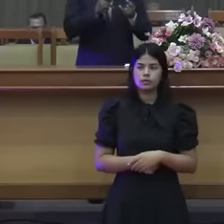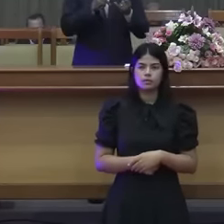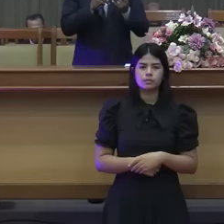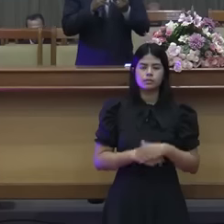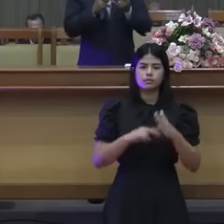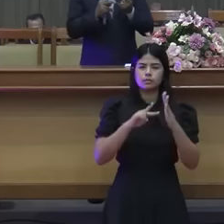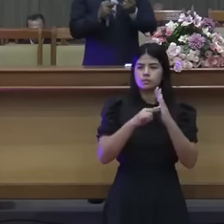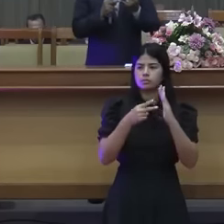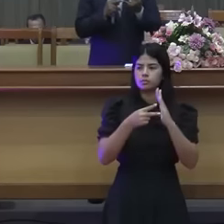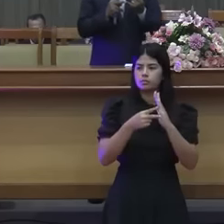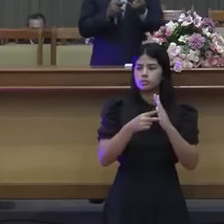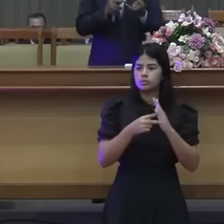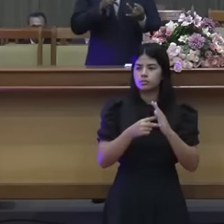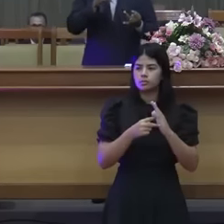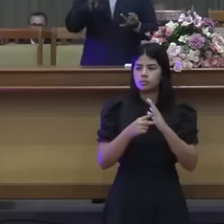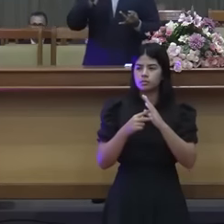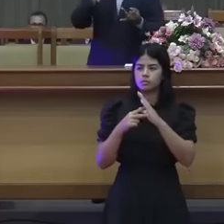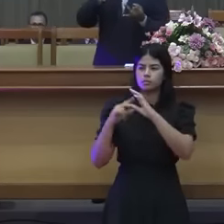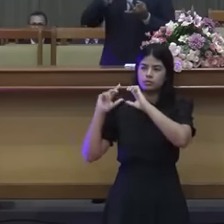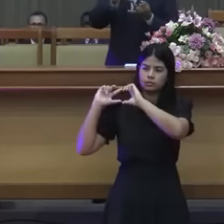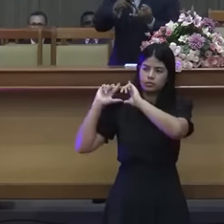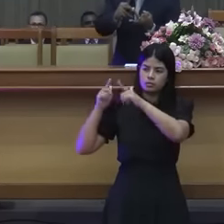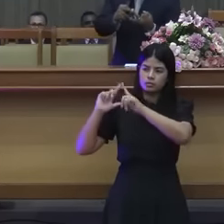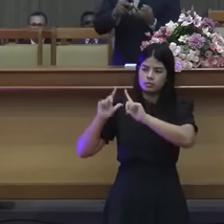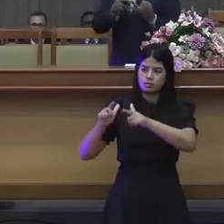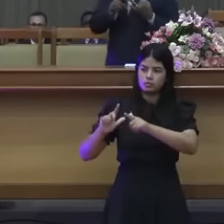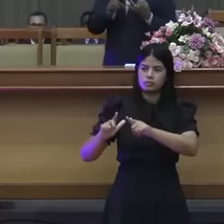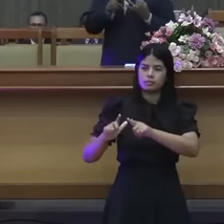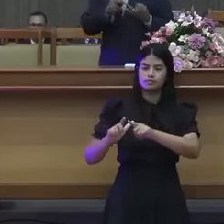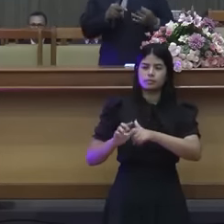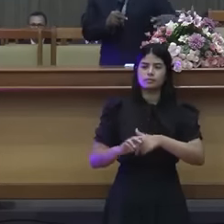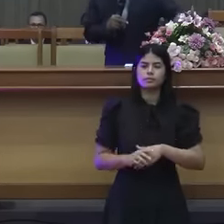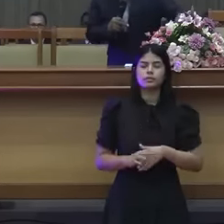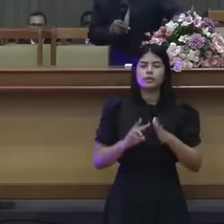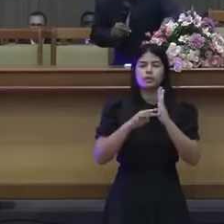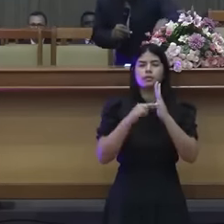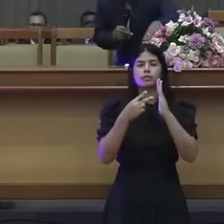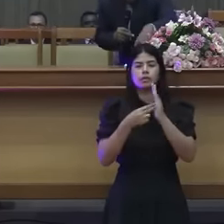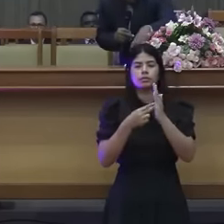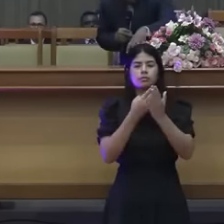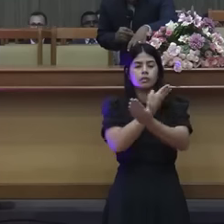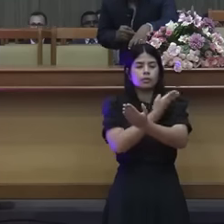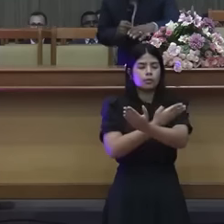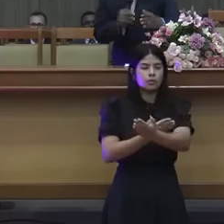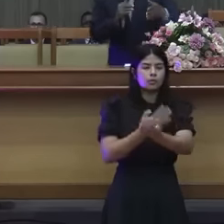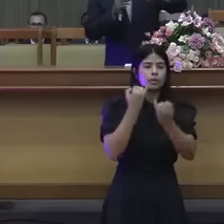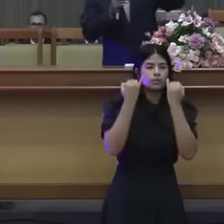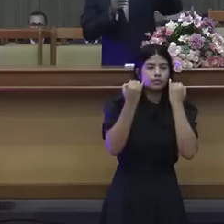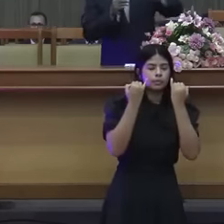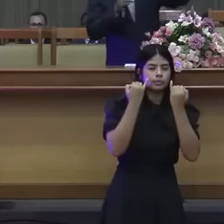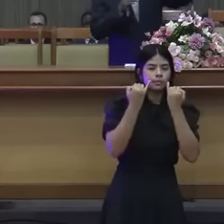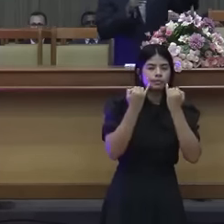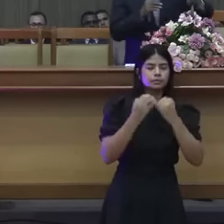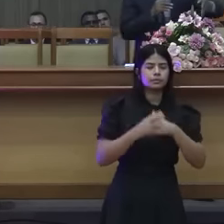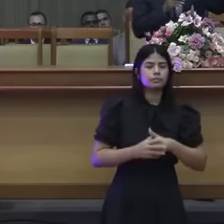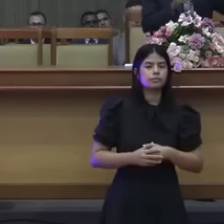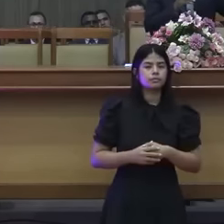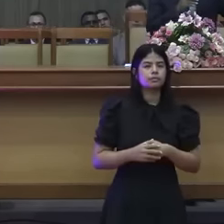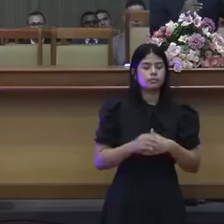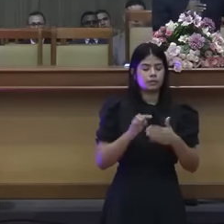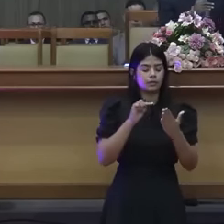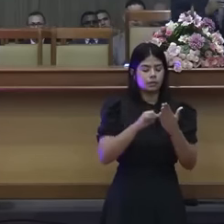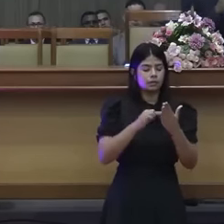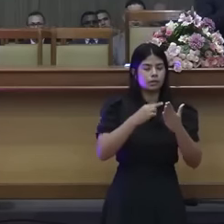Primeiro, uma informação. segundo, um costume. É o sentido dessa palavra. Aquilo que é